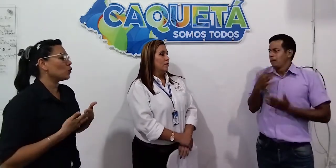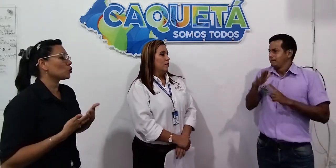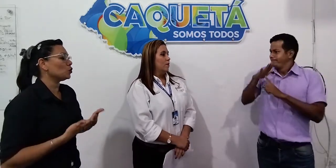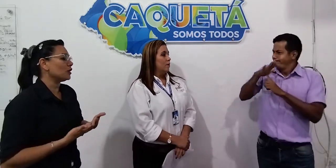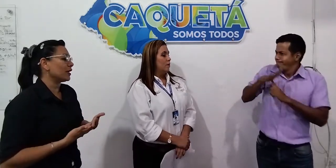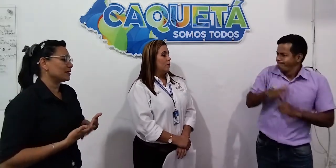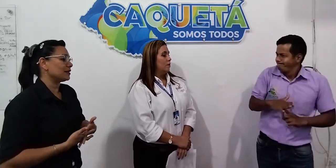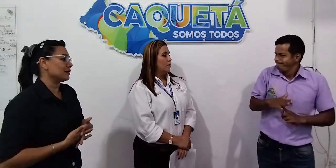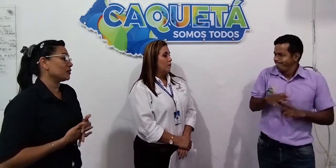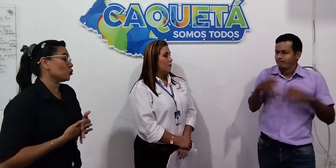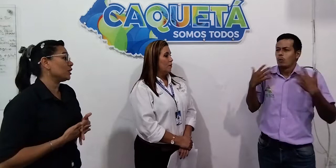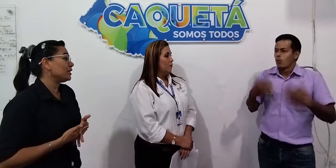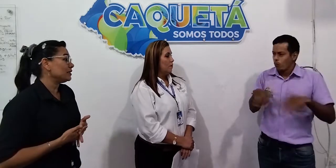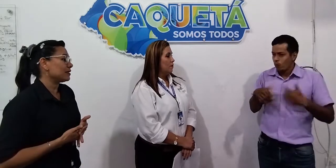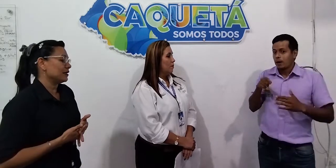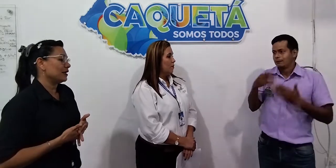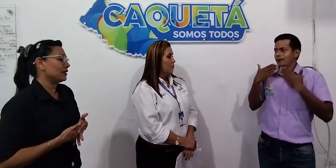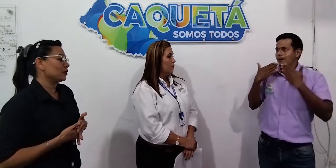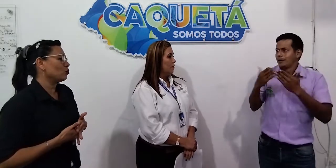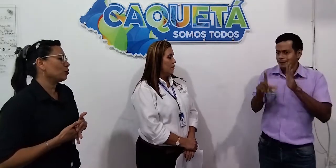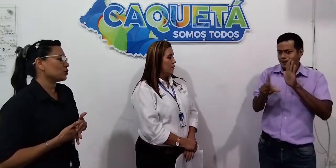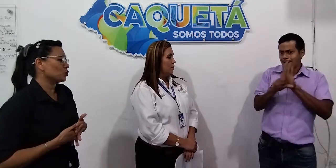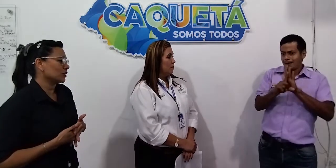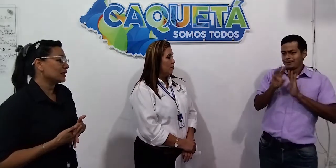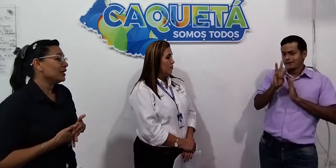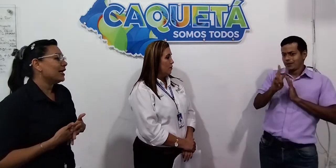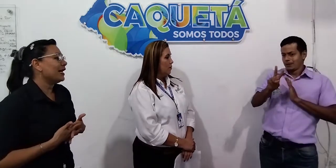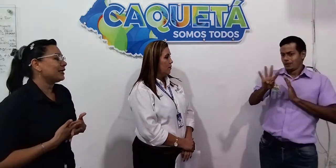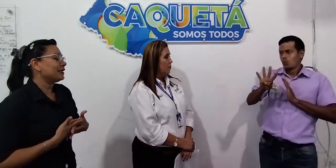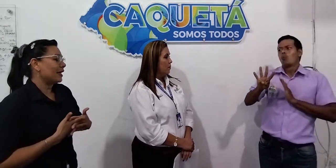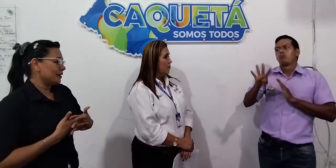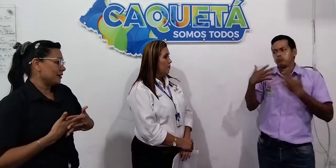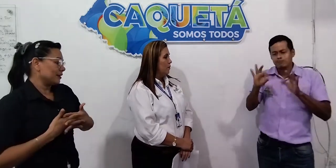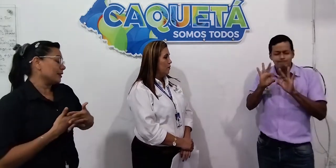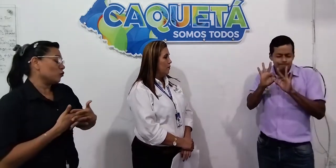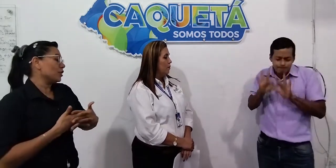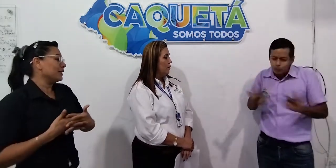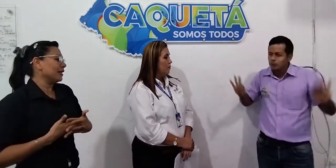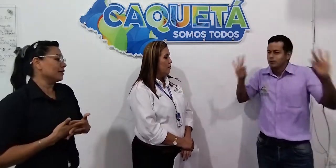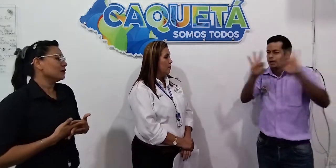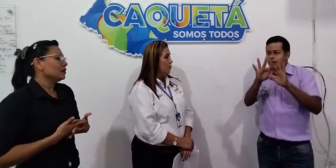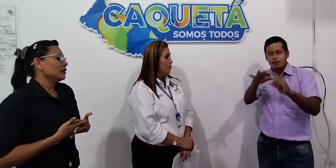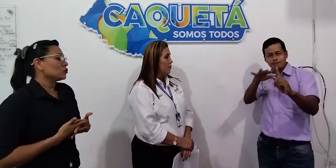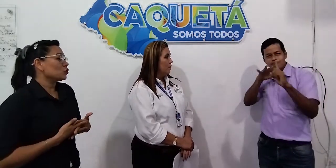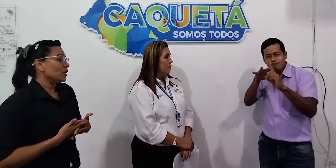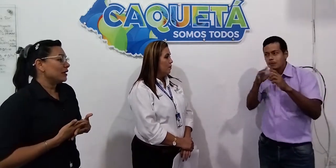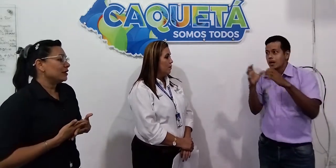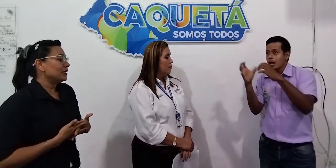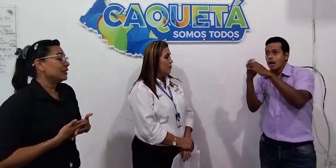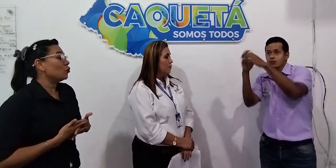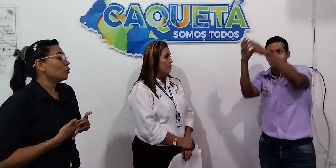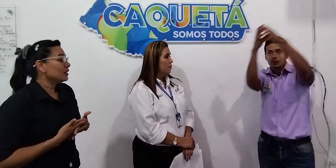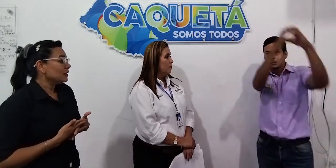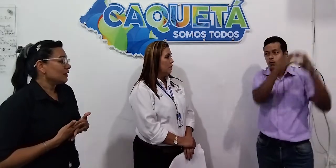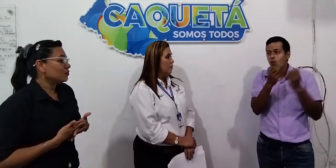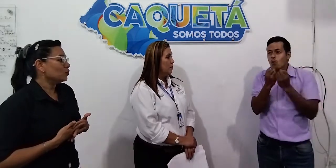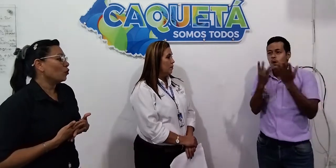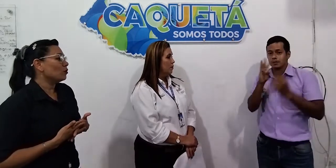oportunidad de surgir y salir adelante como personas con equidad social y hoy en día podemos